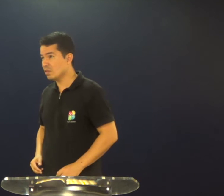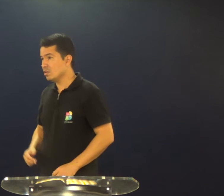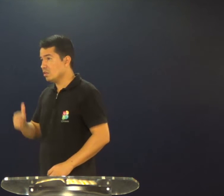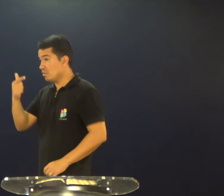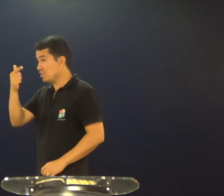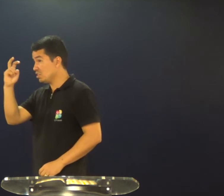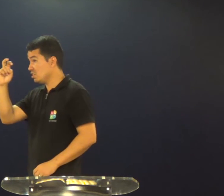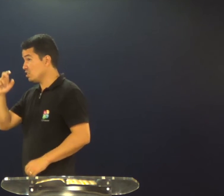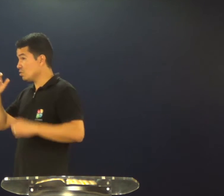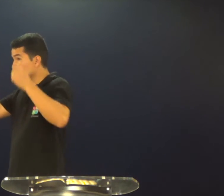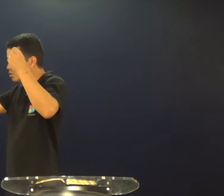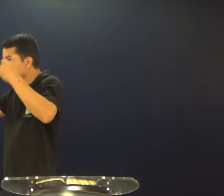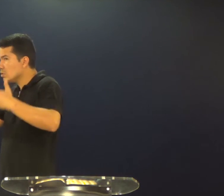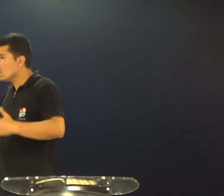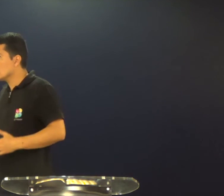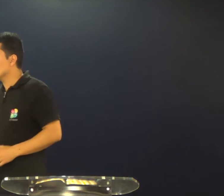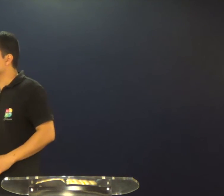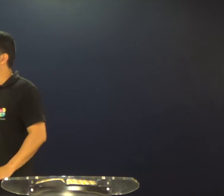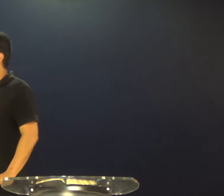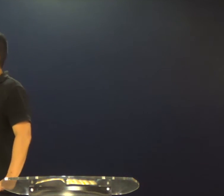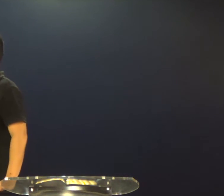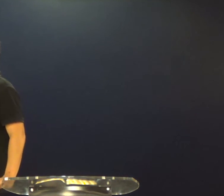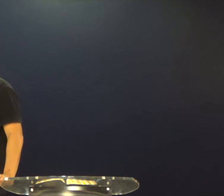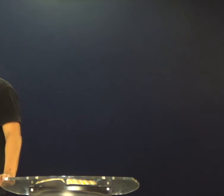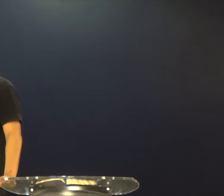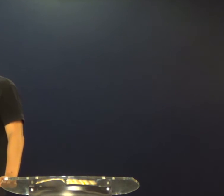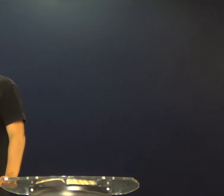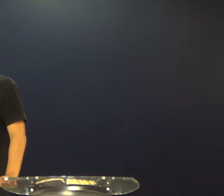ele diz, no versículo 25, diz o que?